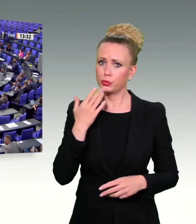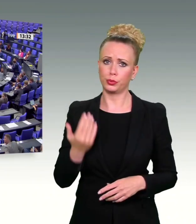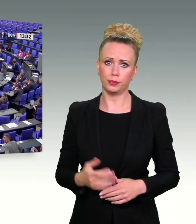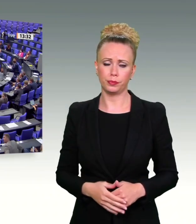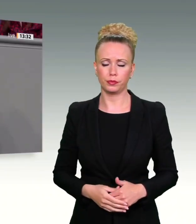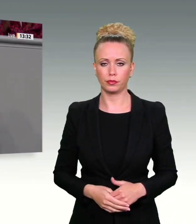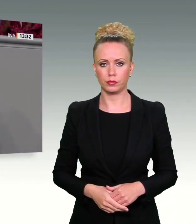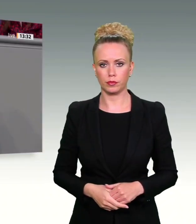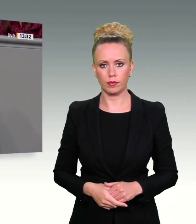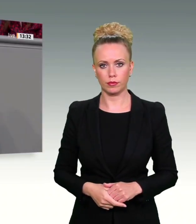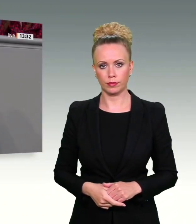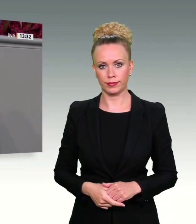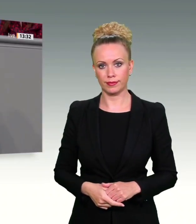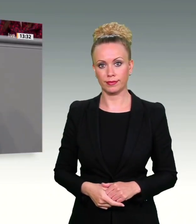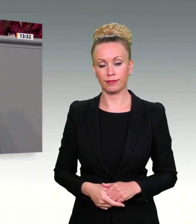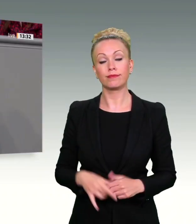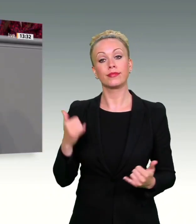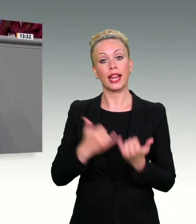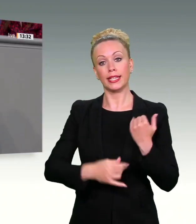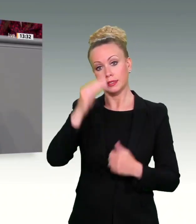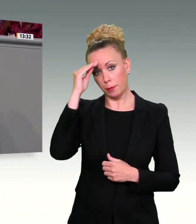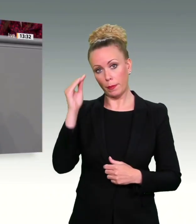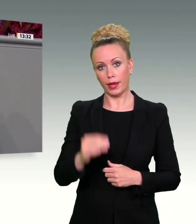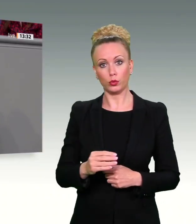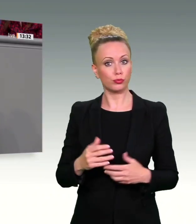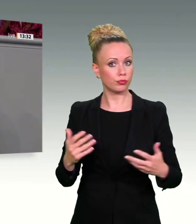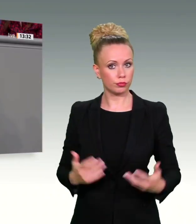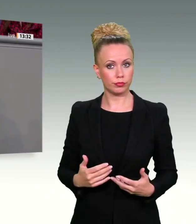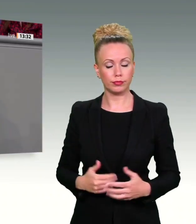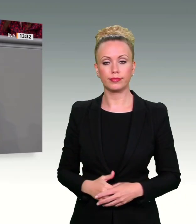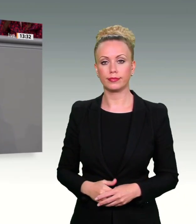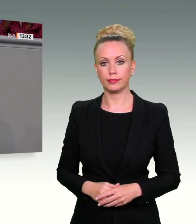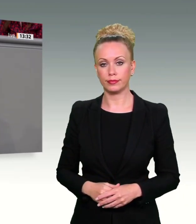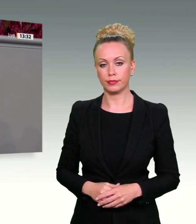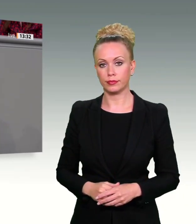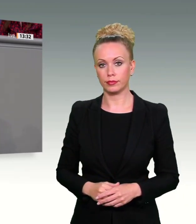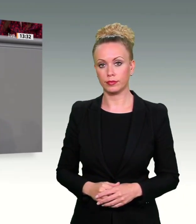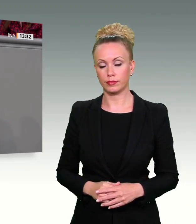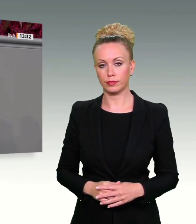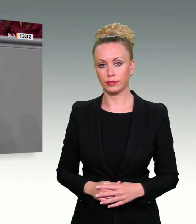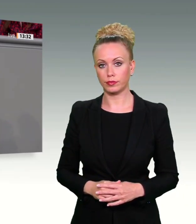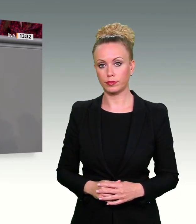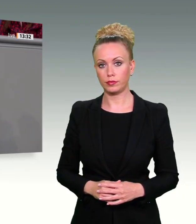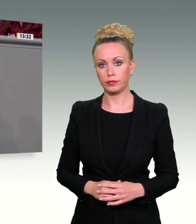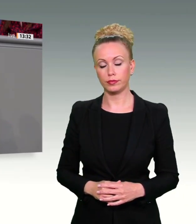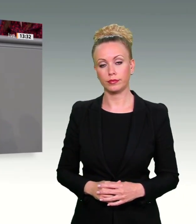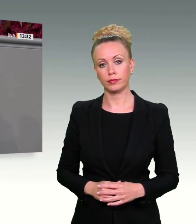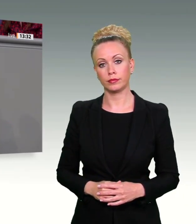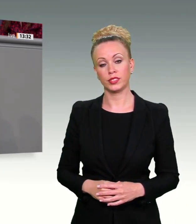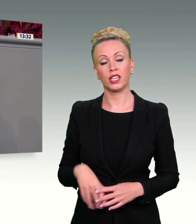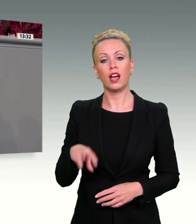Letzte Bemerkung. Zum Nachdenken. Der Täter von Wermelskirchen,